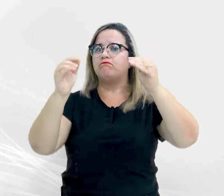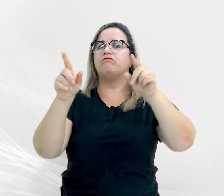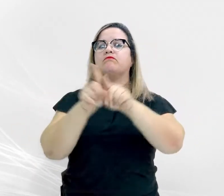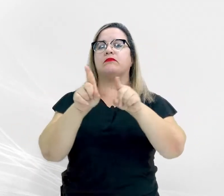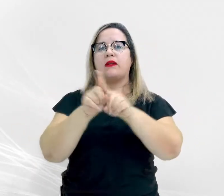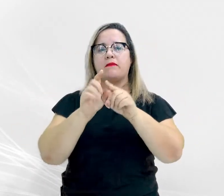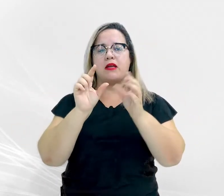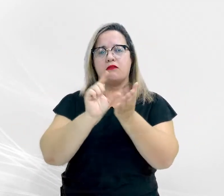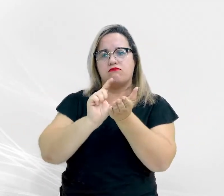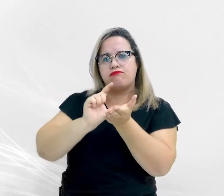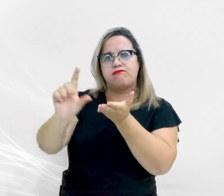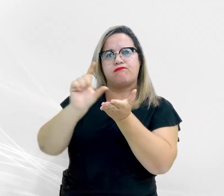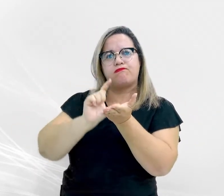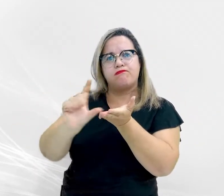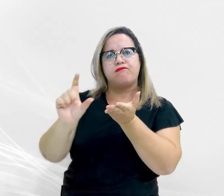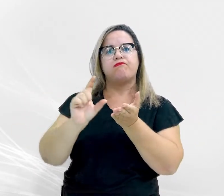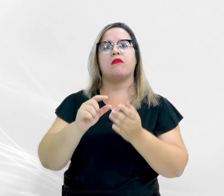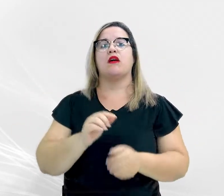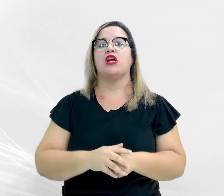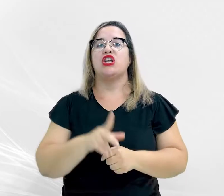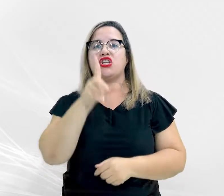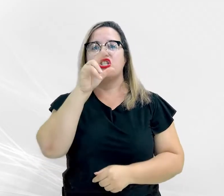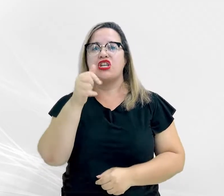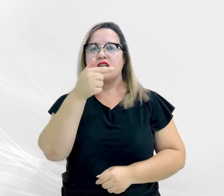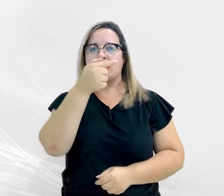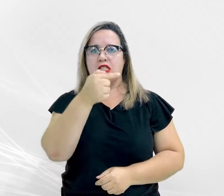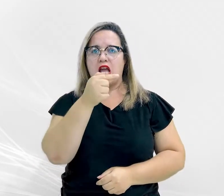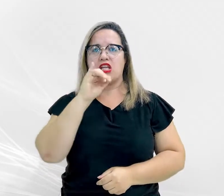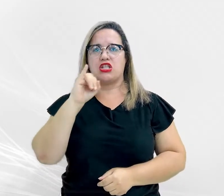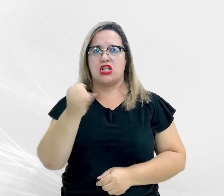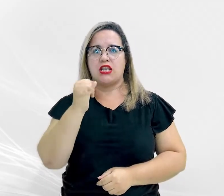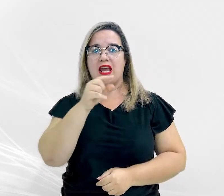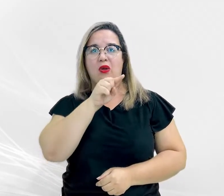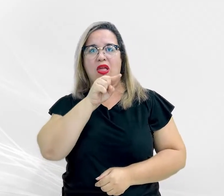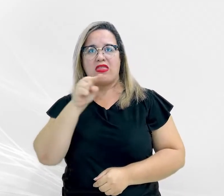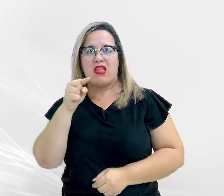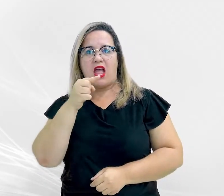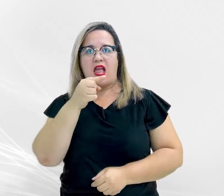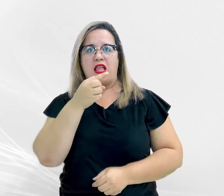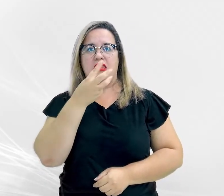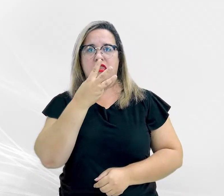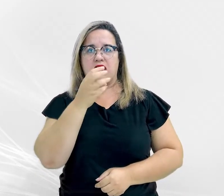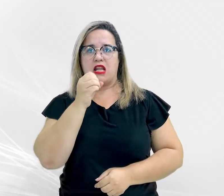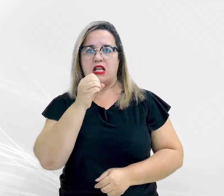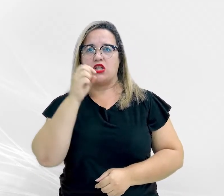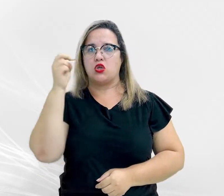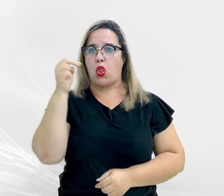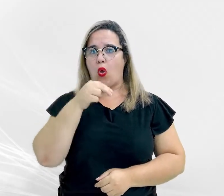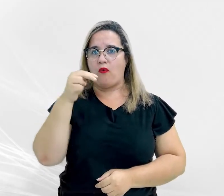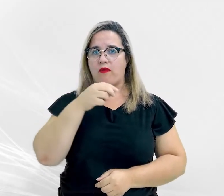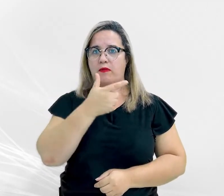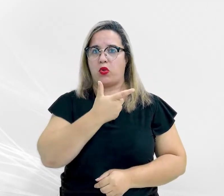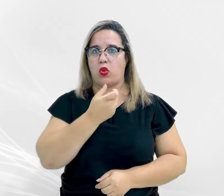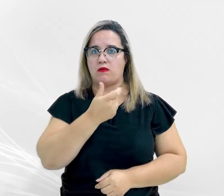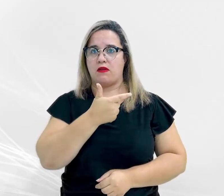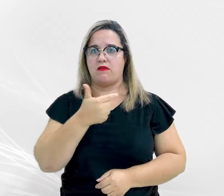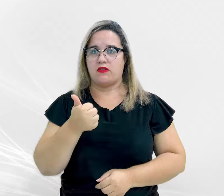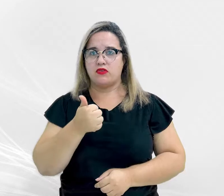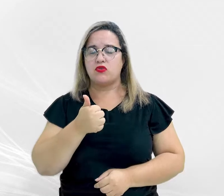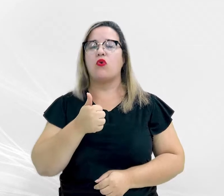Superiores. De 7 de janeiro a 30 de novembro de 2021, foram interpostos por intermédio do Nari 428